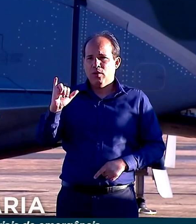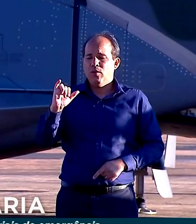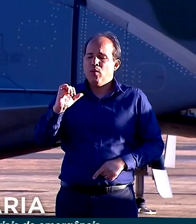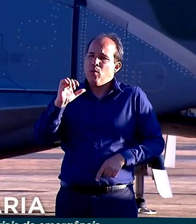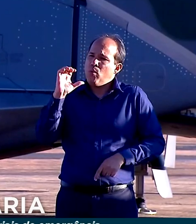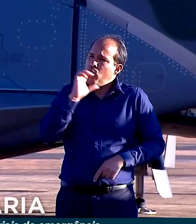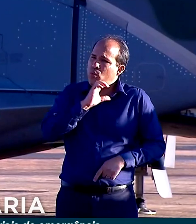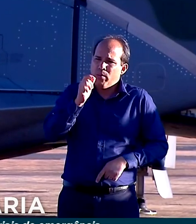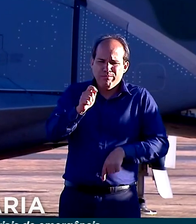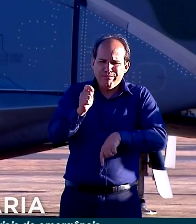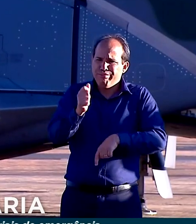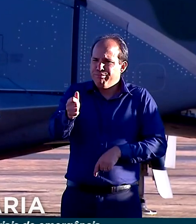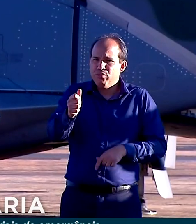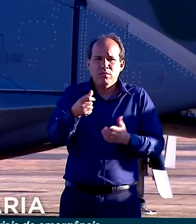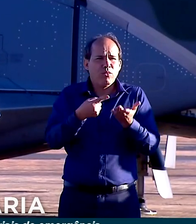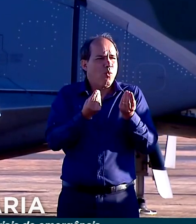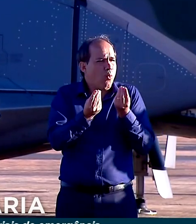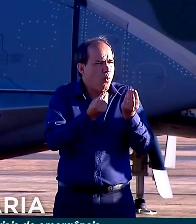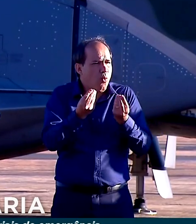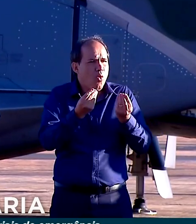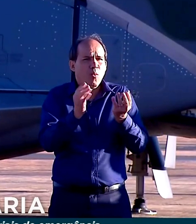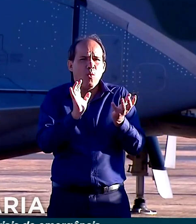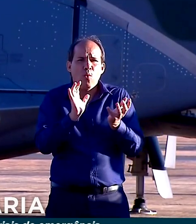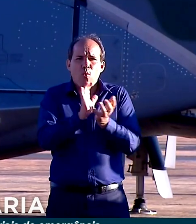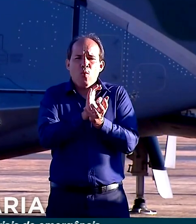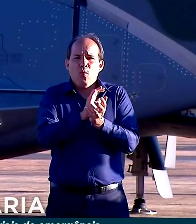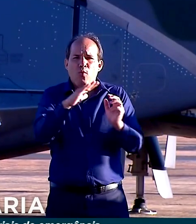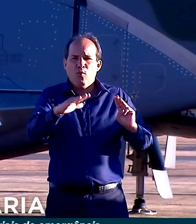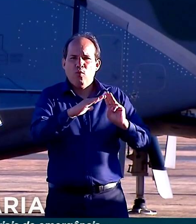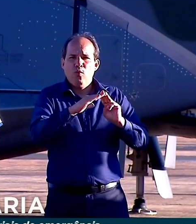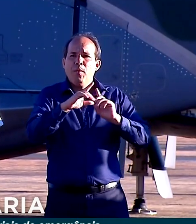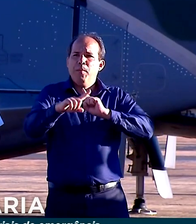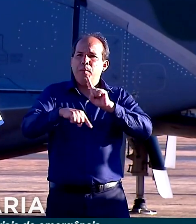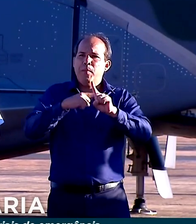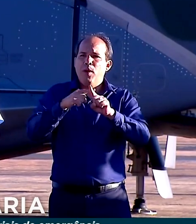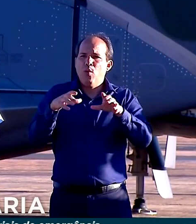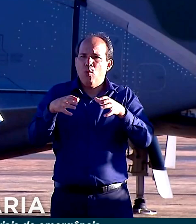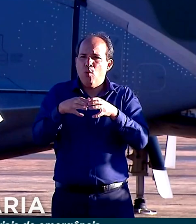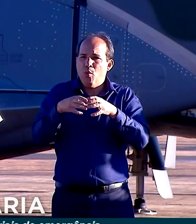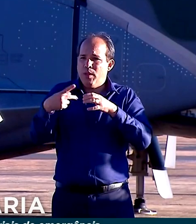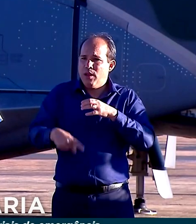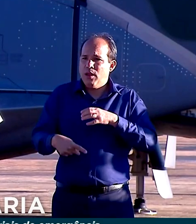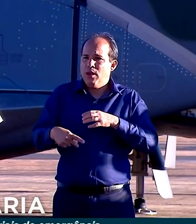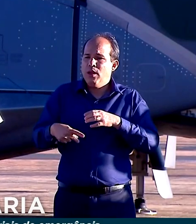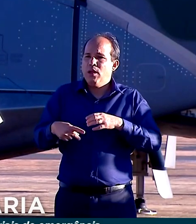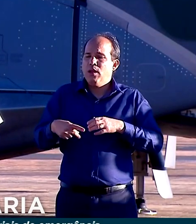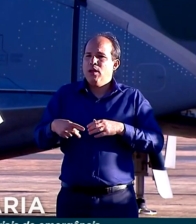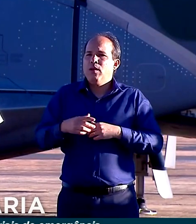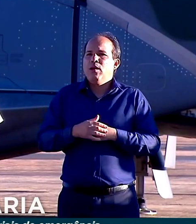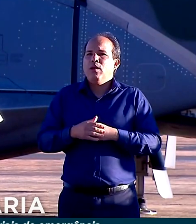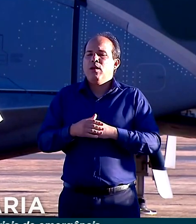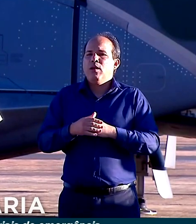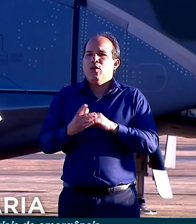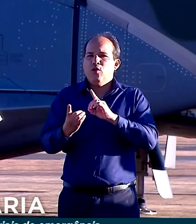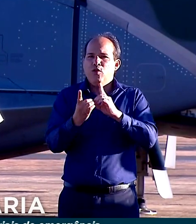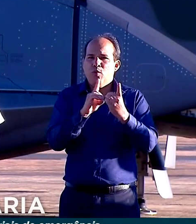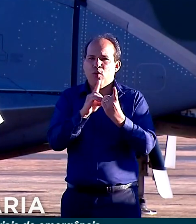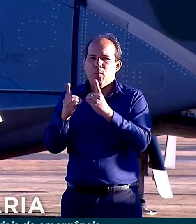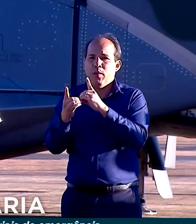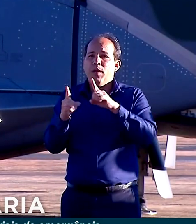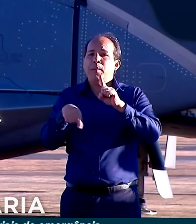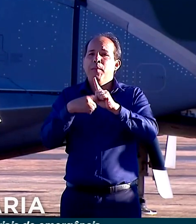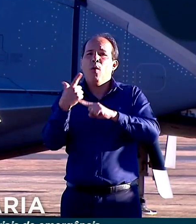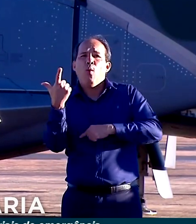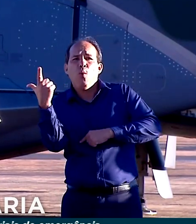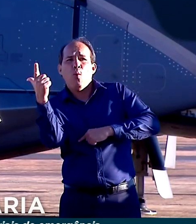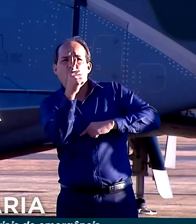Rapidamente, com as Forças Armadas, com o nosso corpo diplomático, entre outras instituições,